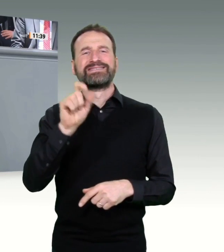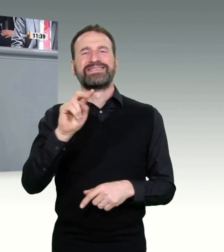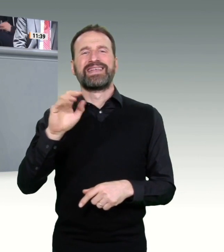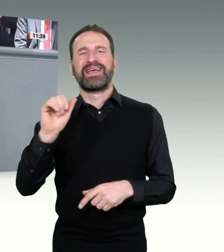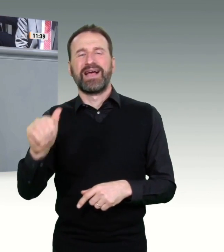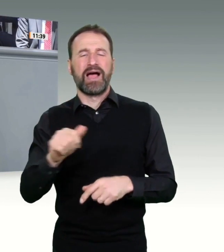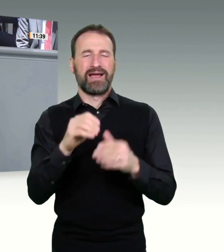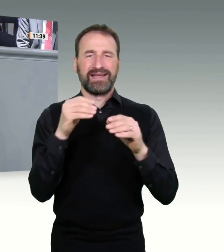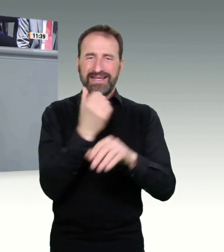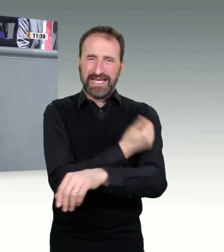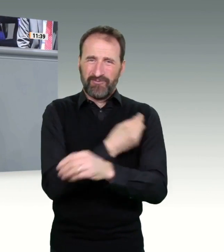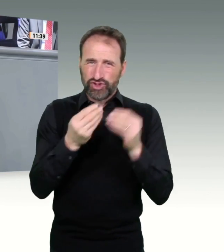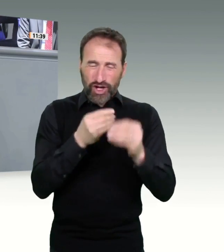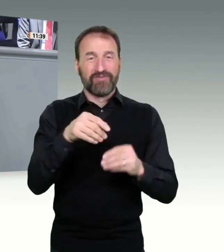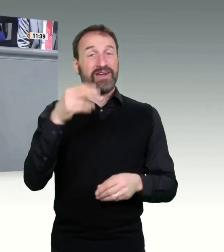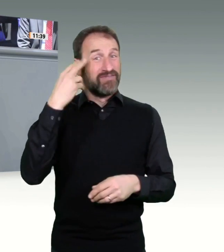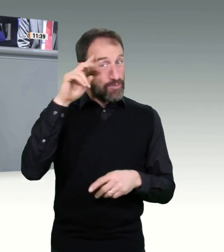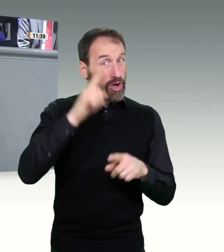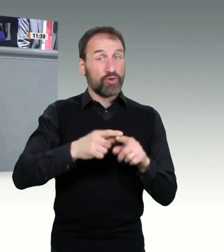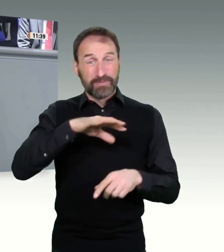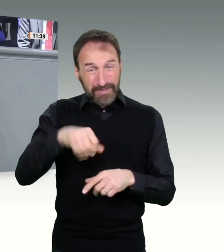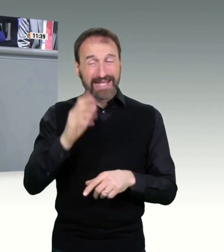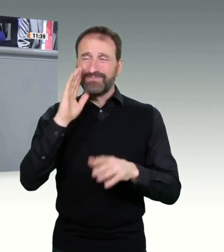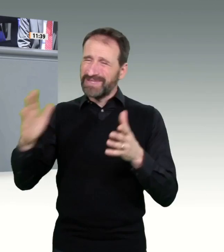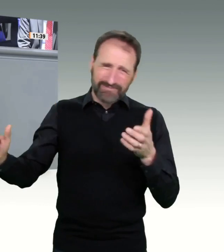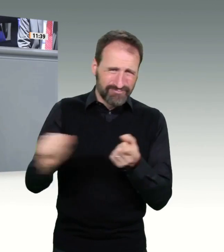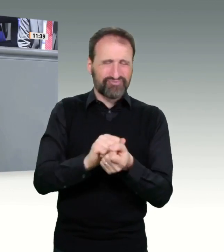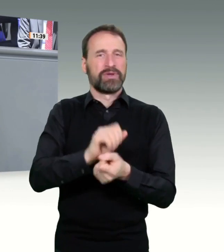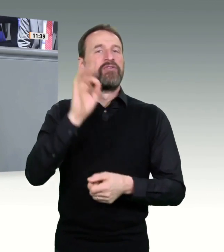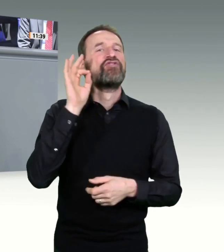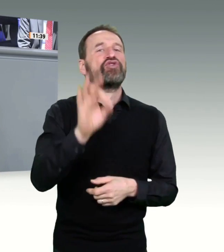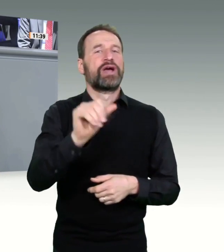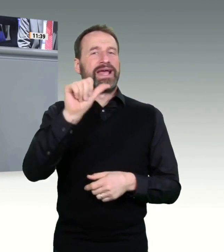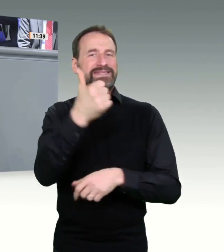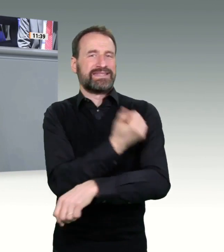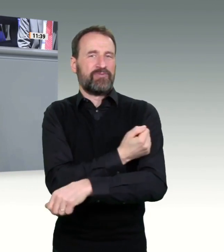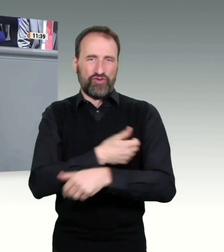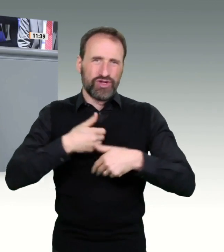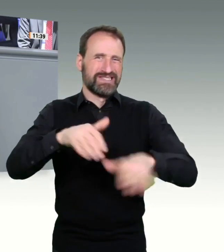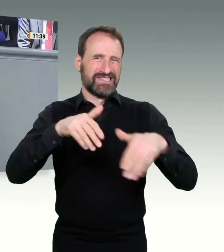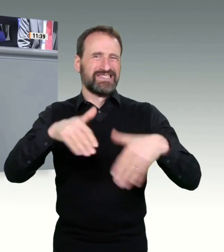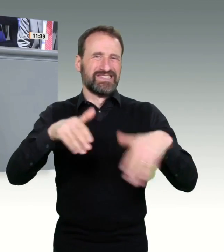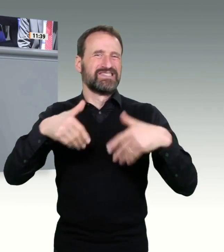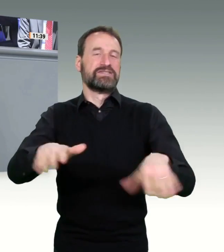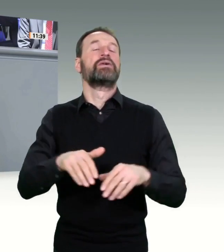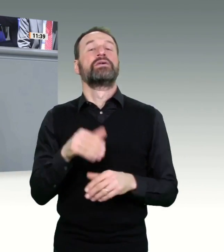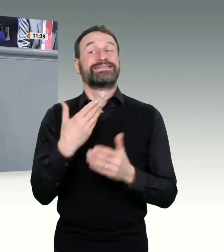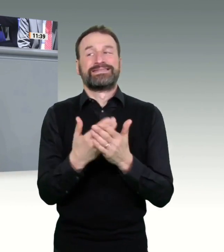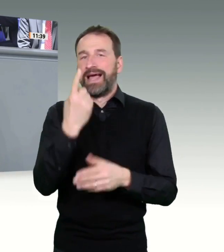nutzen. Und das ist nur ein Beispiel, wo wir eben auch als Bund vorangehen. Wir wollen Leitplanken für die Länder setzen. Und das haben wir in diesem